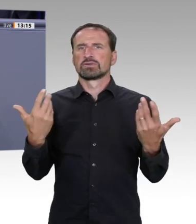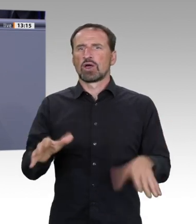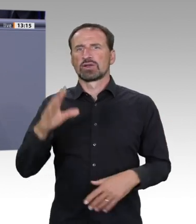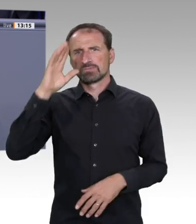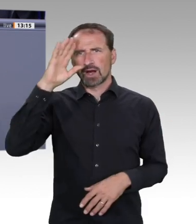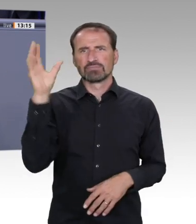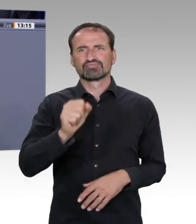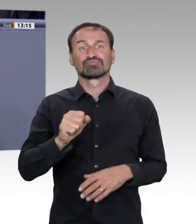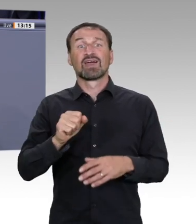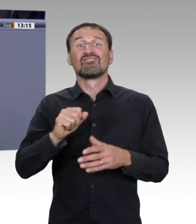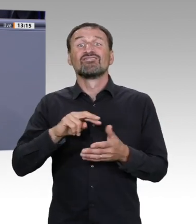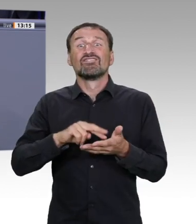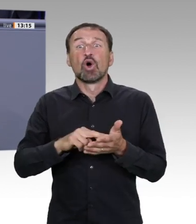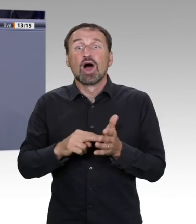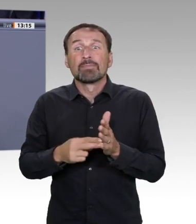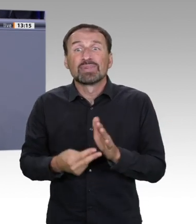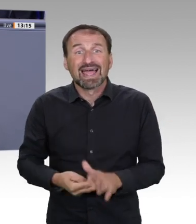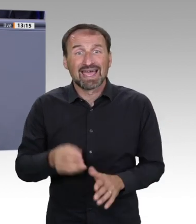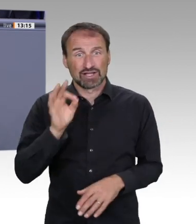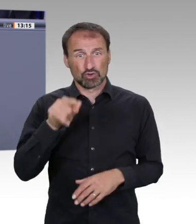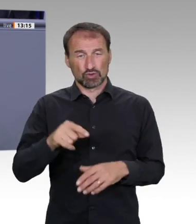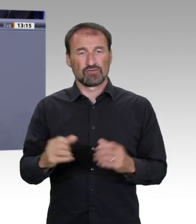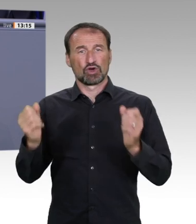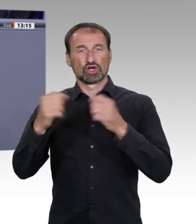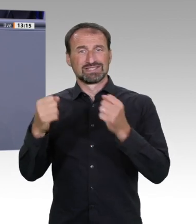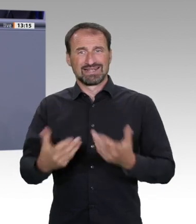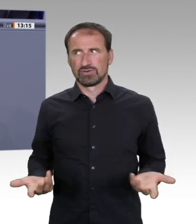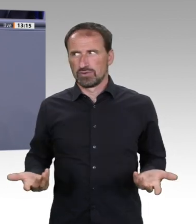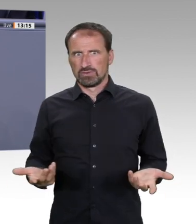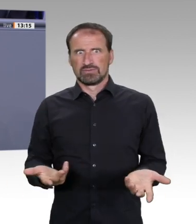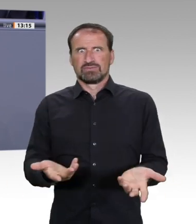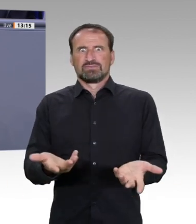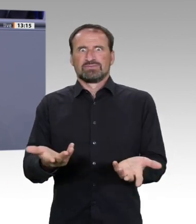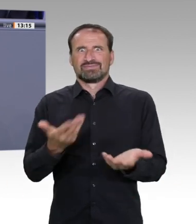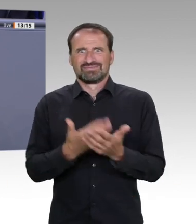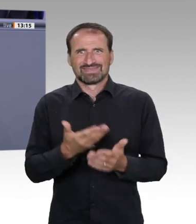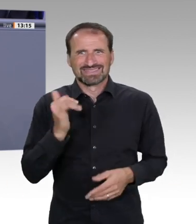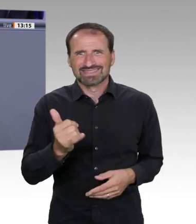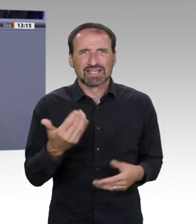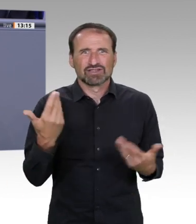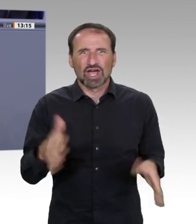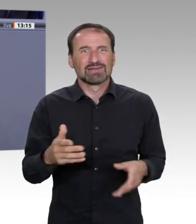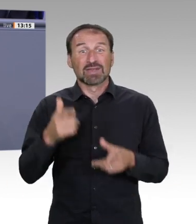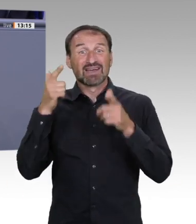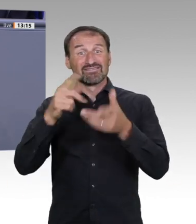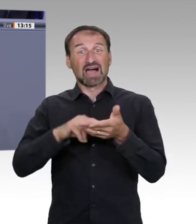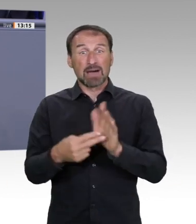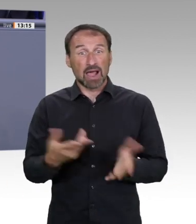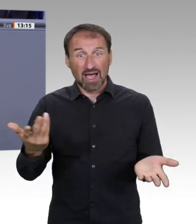Innenministerium hat bis Ende 2019 wird 250 Millionen Euro für Berater ausgegeben. Bis zum geplanten